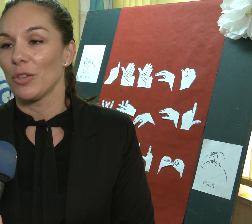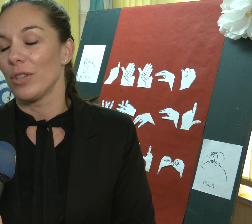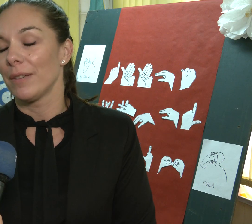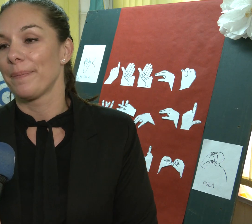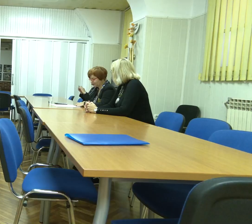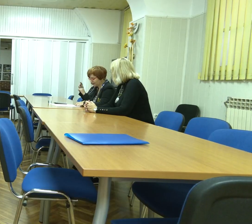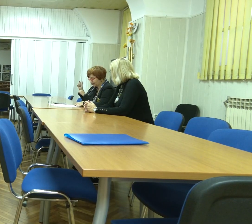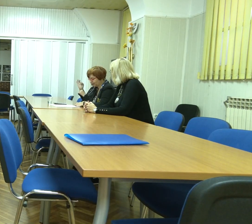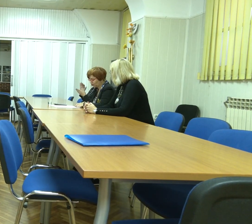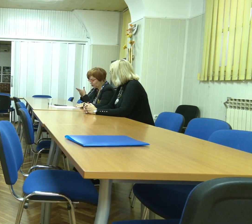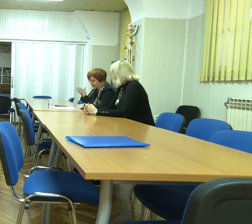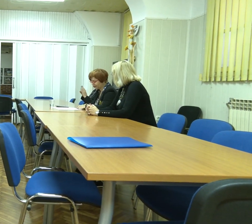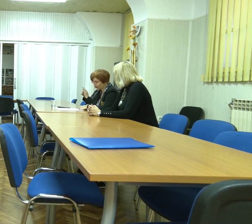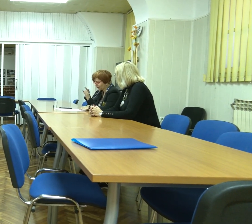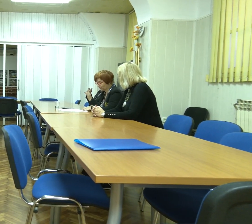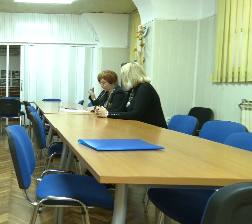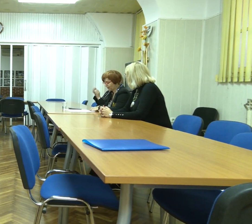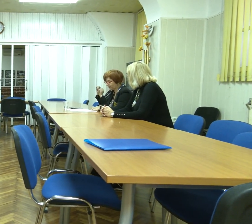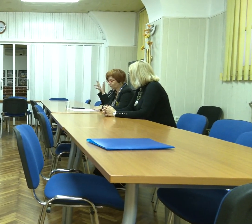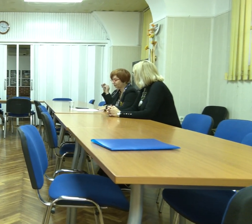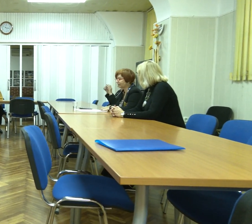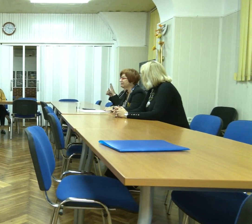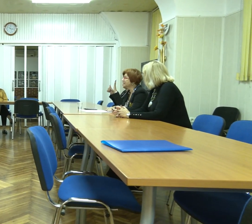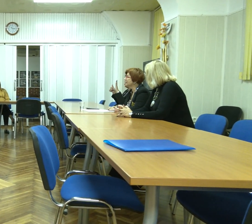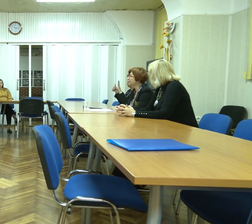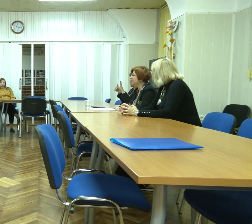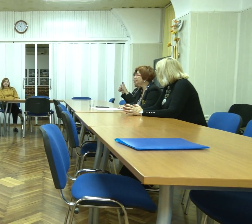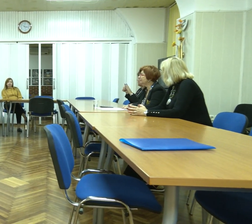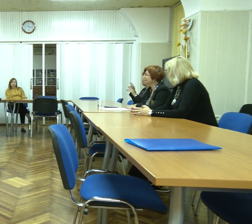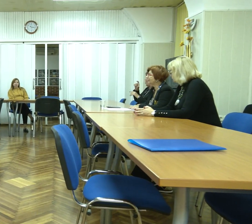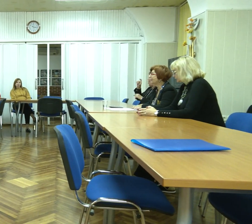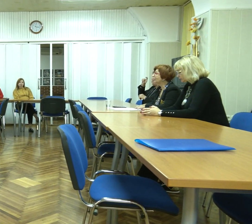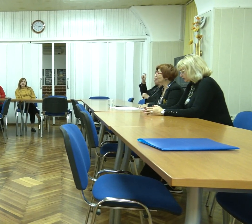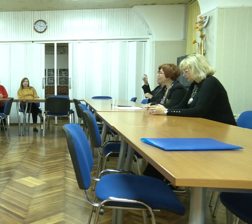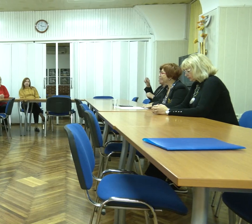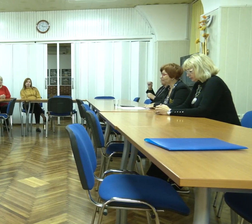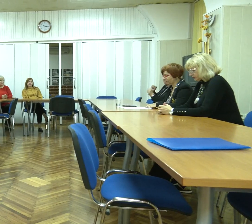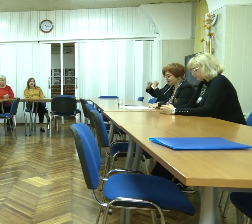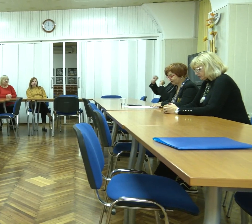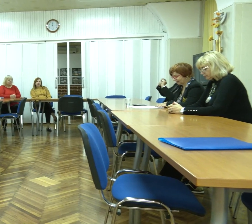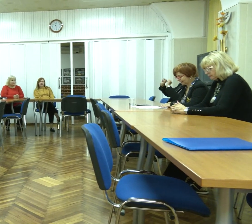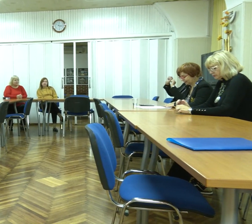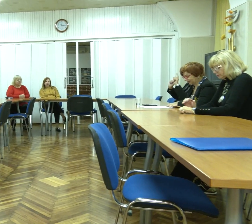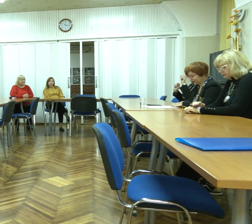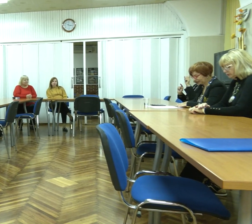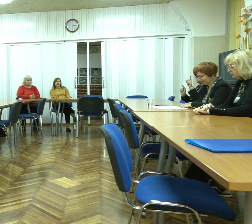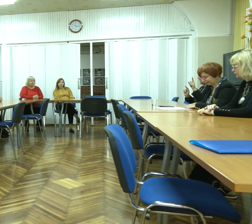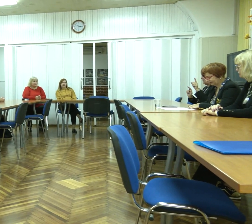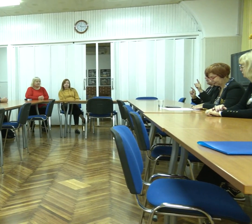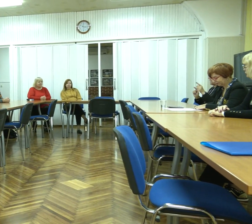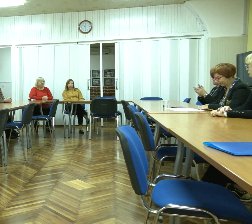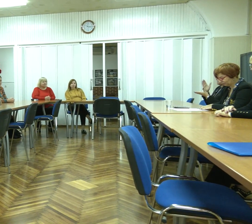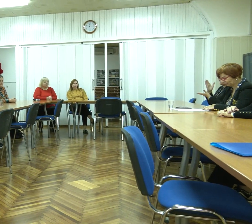već više godina. Pored doniranih sredstava prikupljenih u humanitarnoj akciji, udruga je za okončanje svih radova u svojim